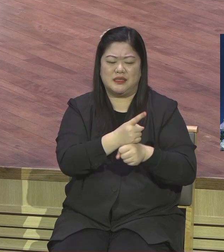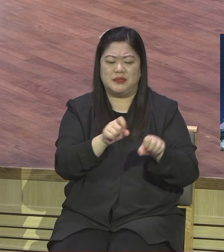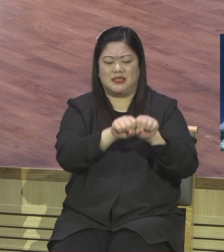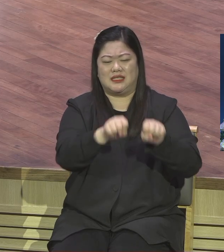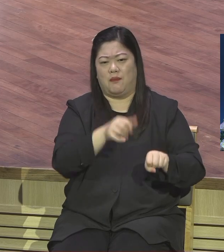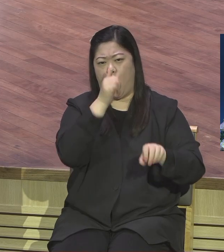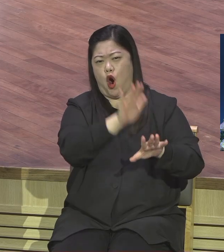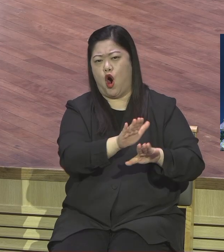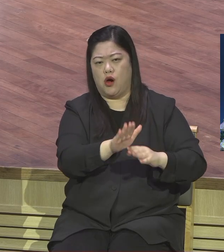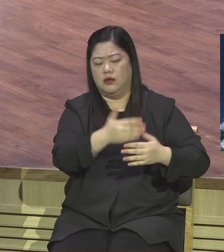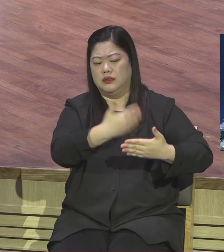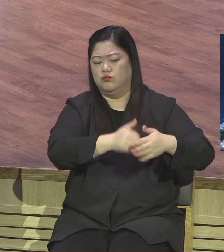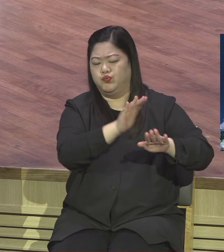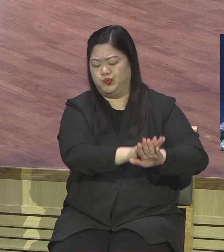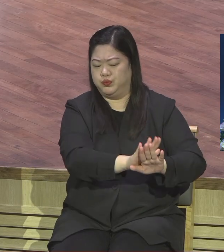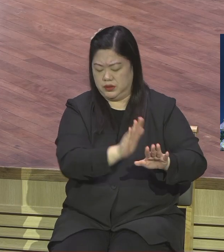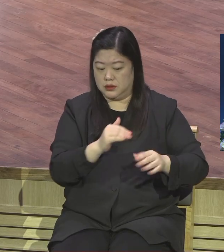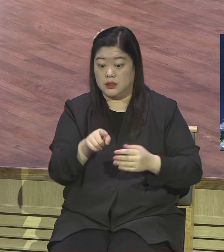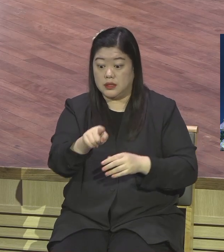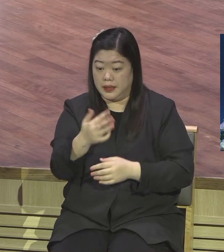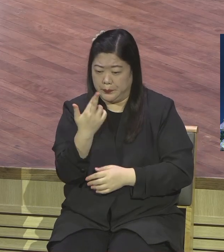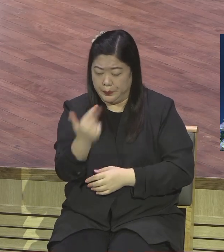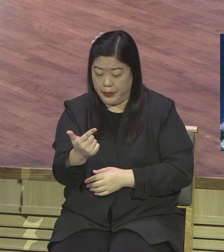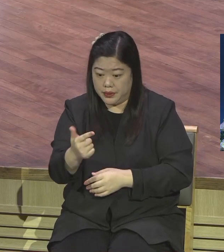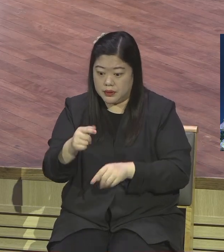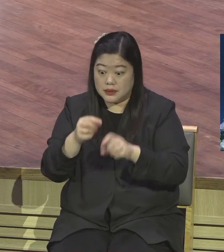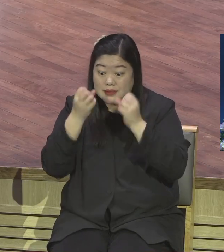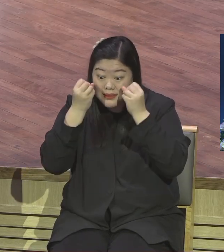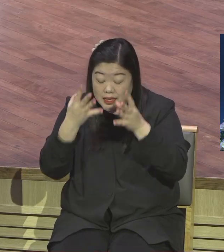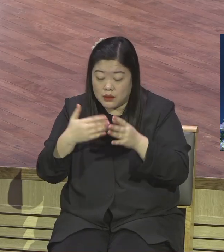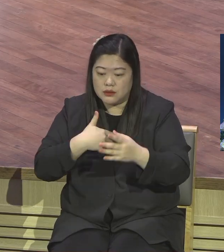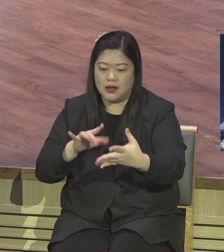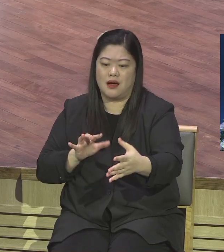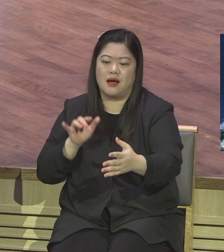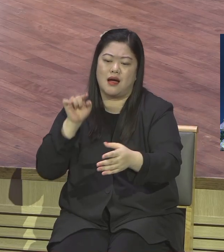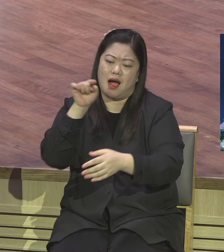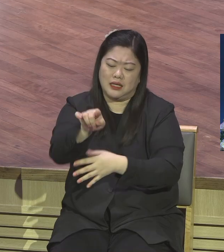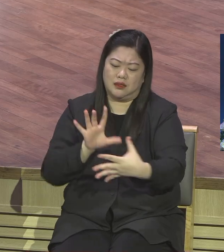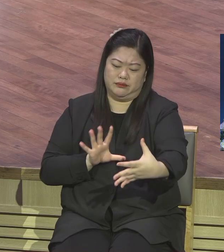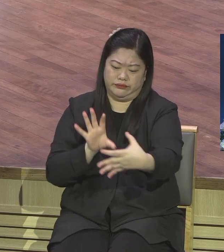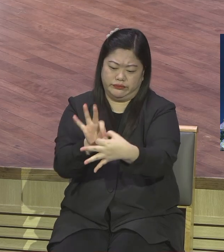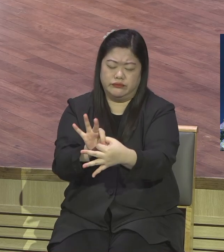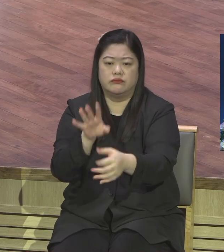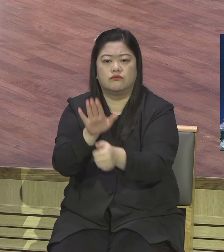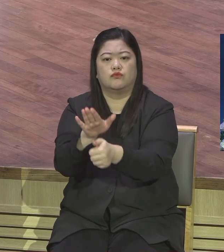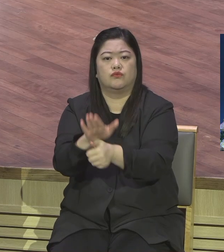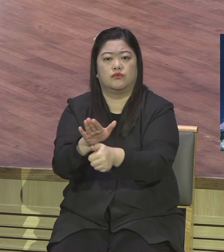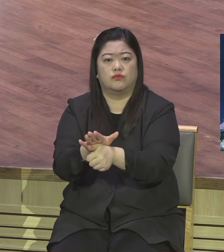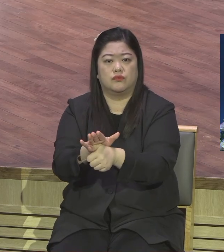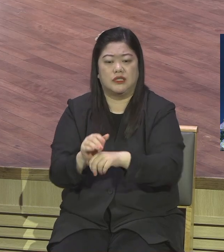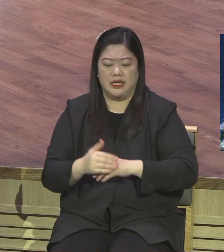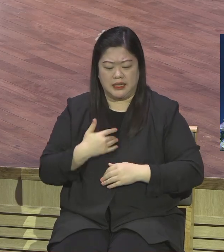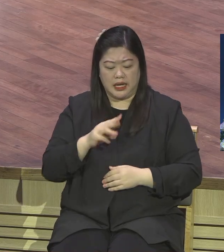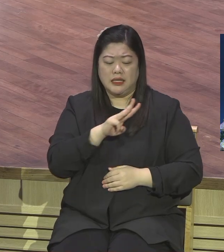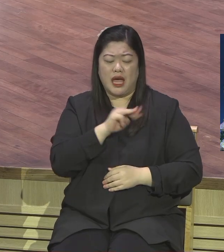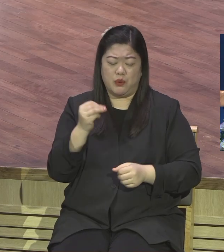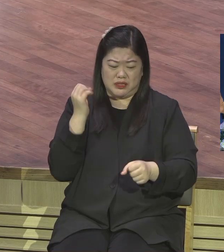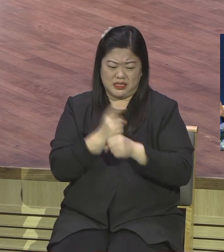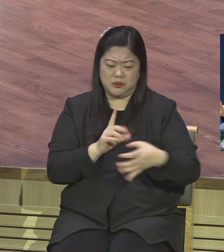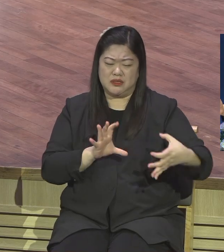곳을 갈 거예요 그것이 빈 곳입니다 그렇게 해서 캠프팀들 가서 실제적으로 도와줘요 우리 교회와 상관없는 진짜 모든